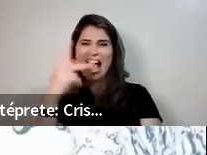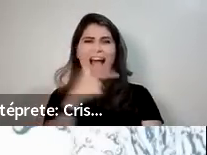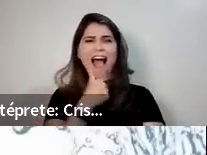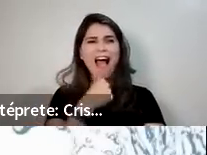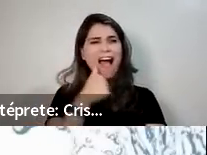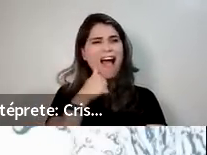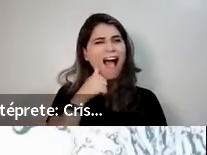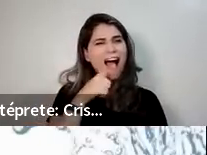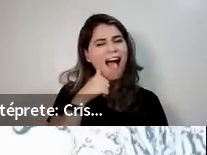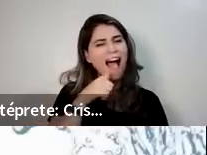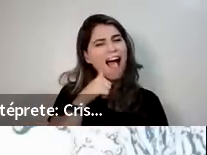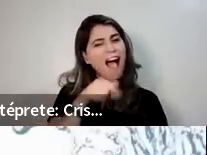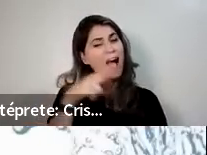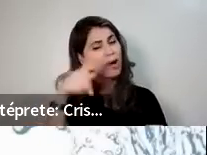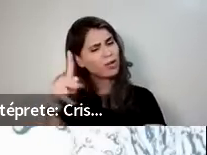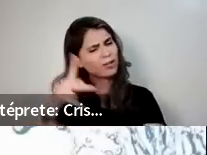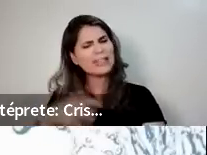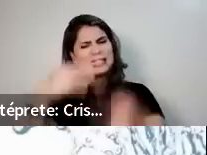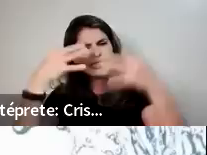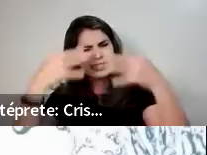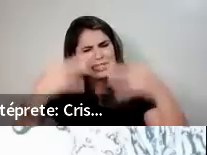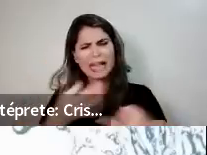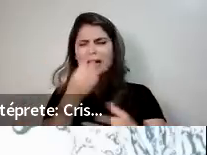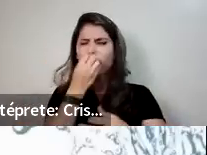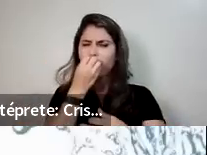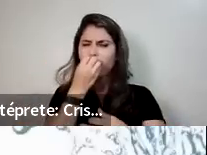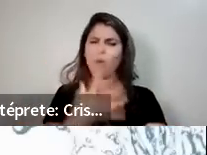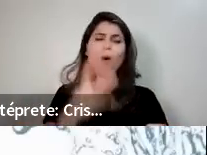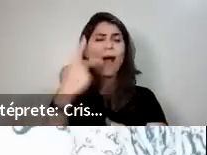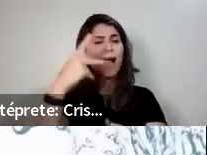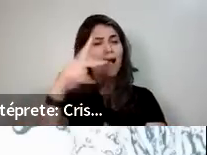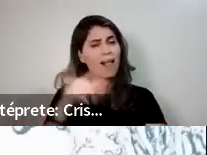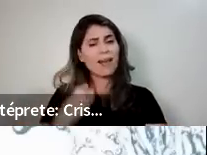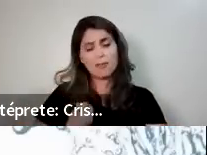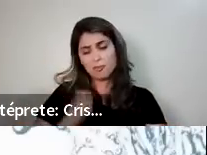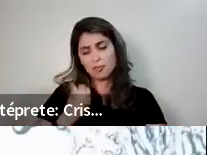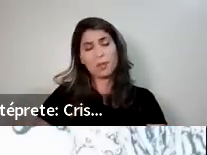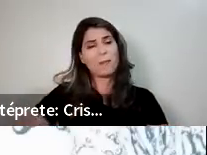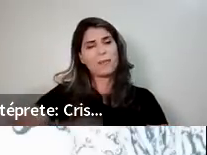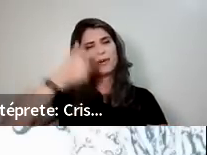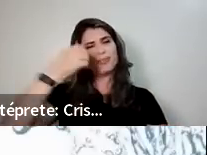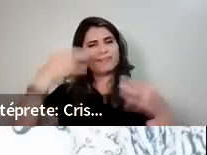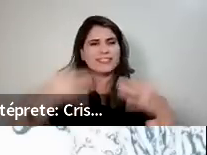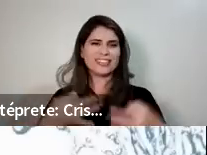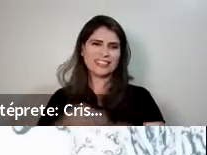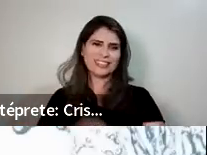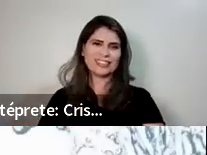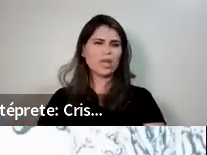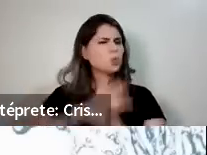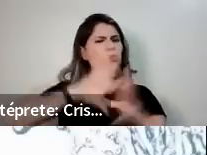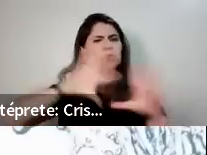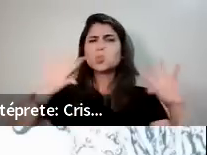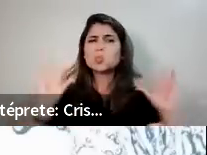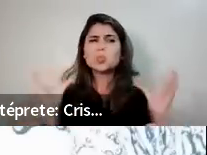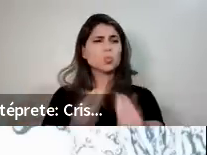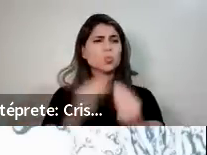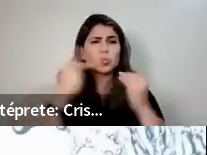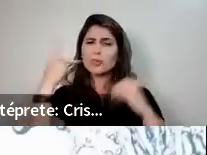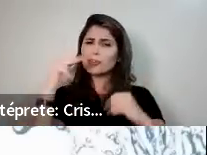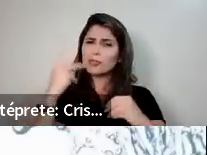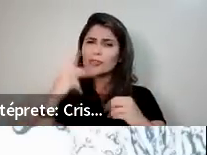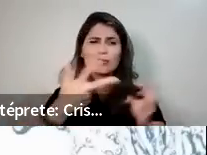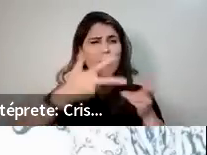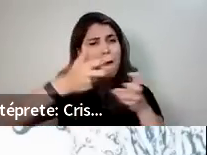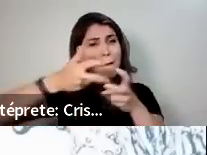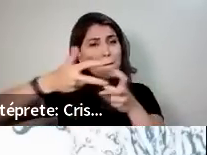Tudo que a Marta fez, que você talvez esteja aqui faz, investe somente em 30% do corpo. Os